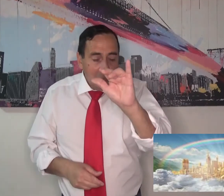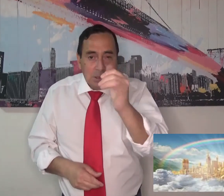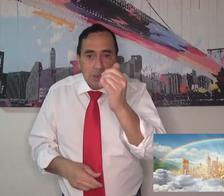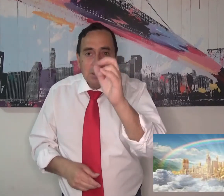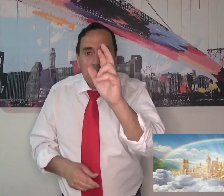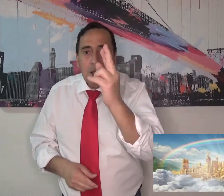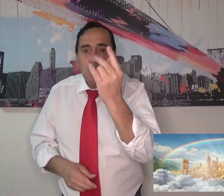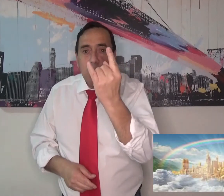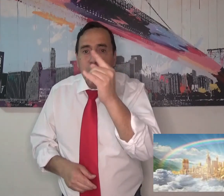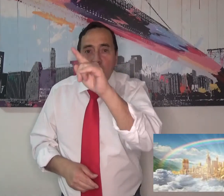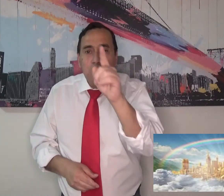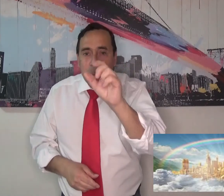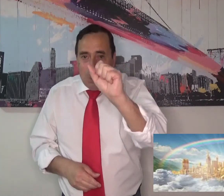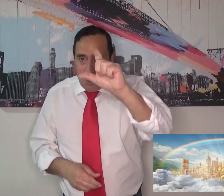nueva Jerusalén.